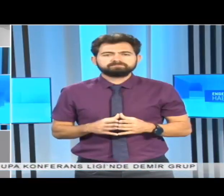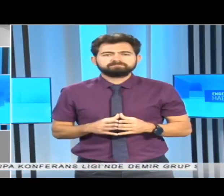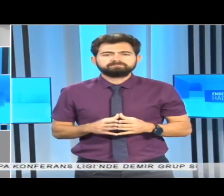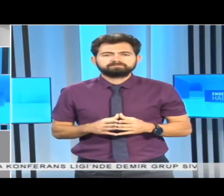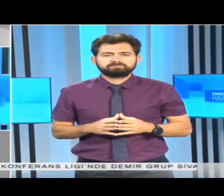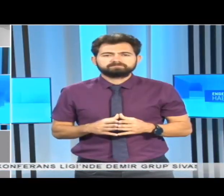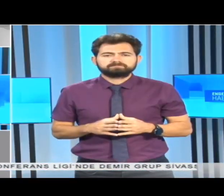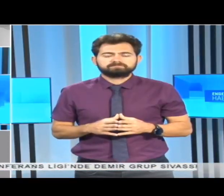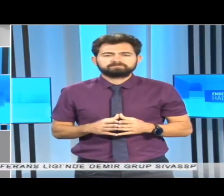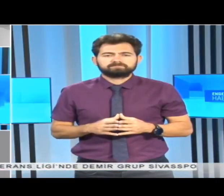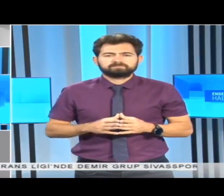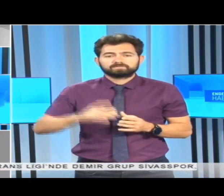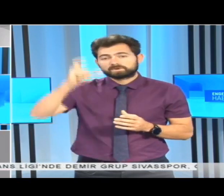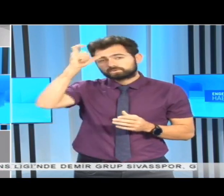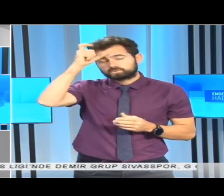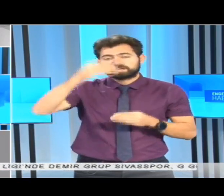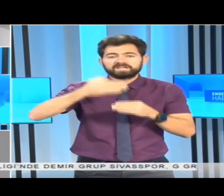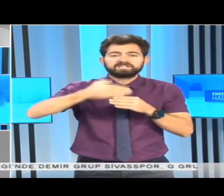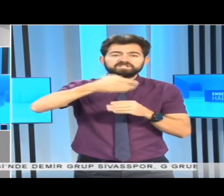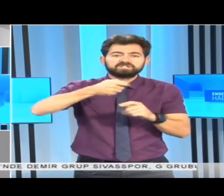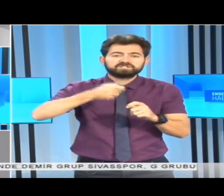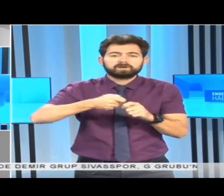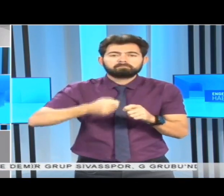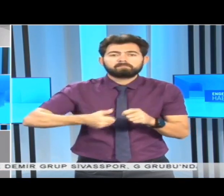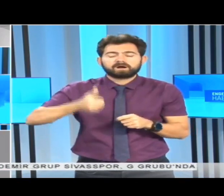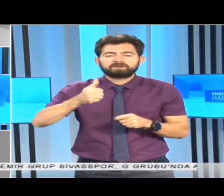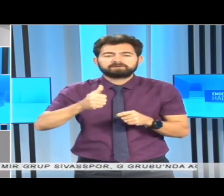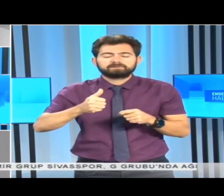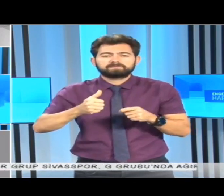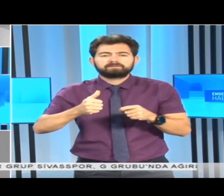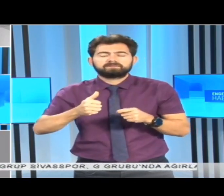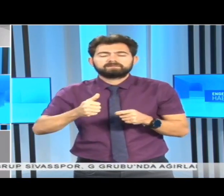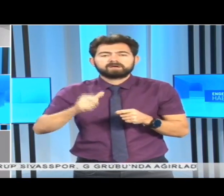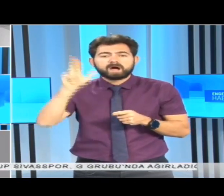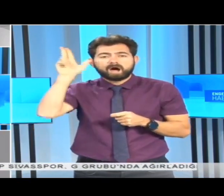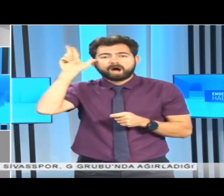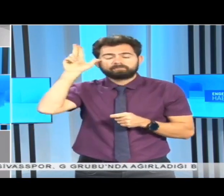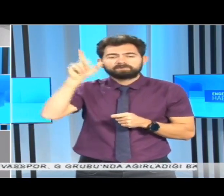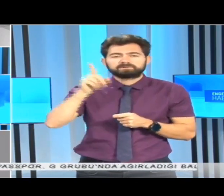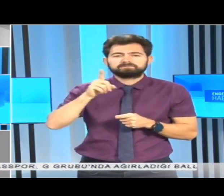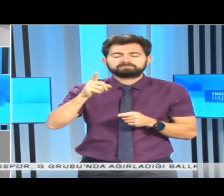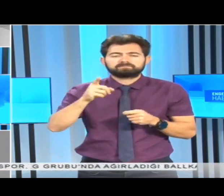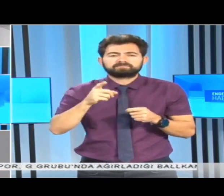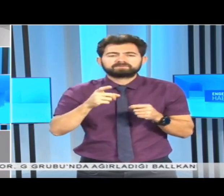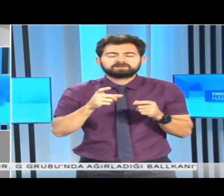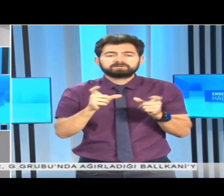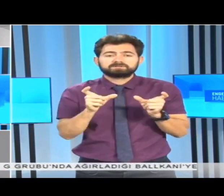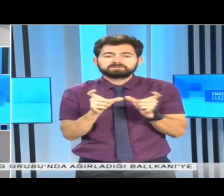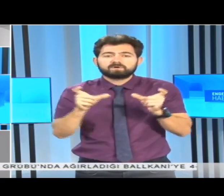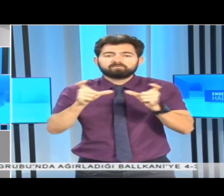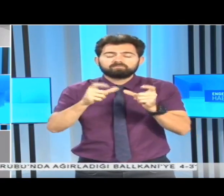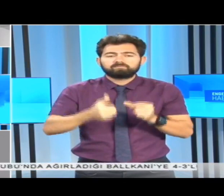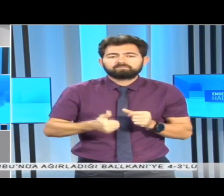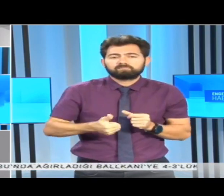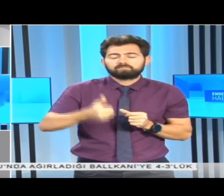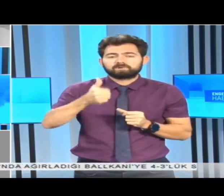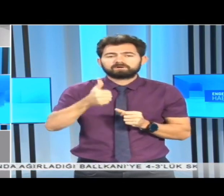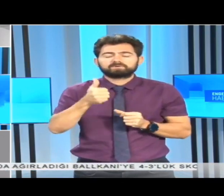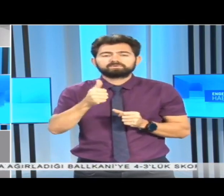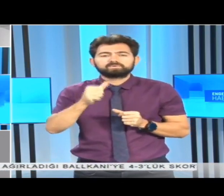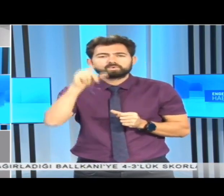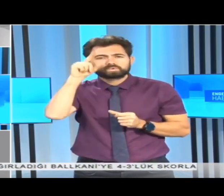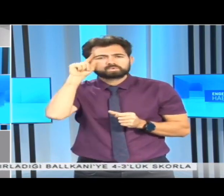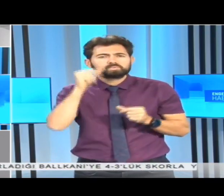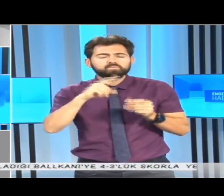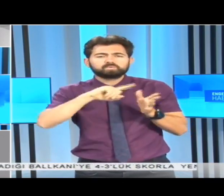Türkiye Dışişleri Bakanlığı, ABD Savunma Bakanlığı'nın Rum